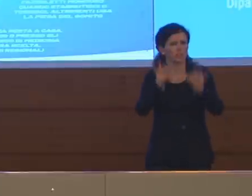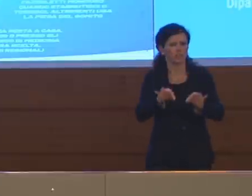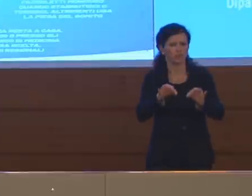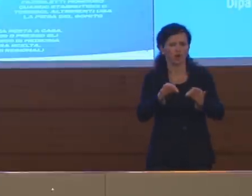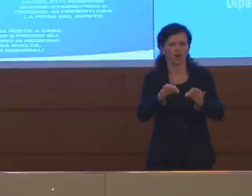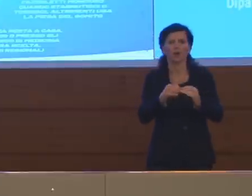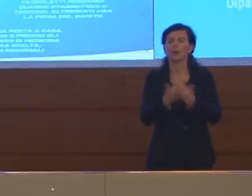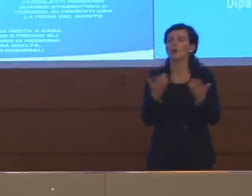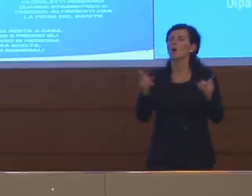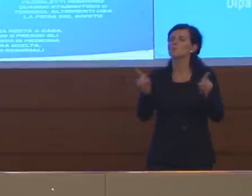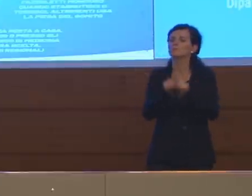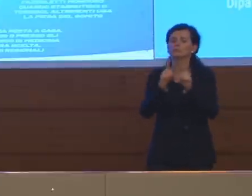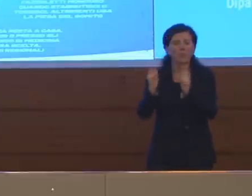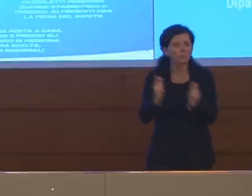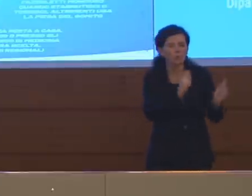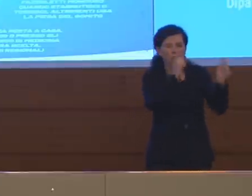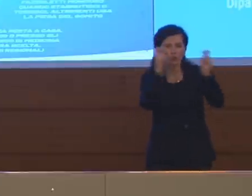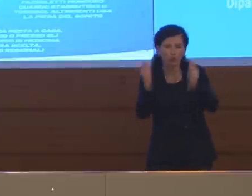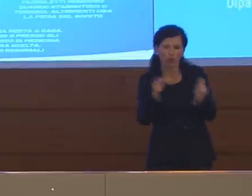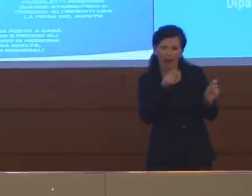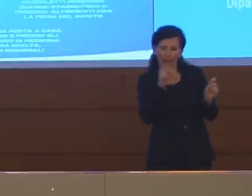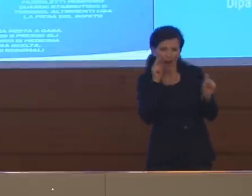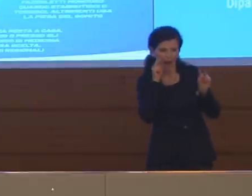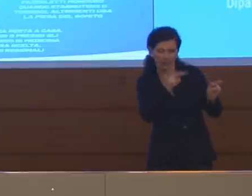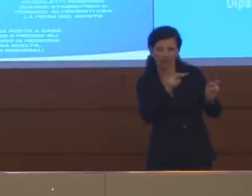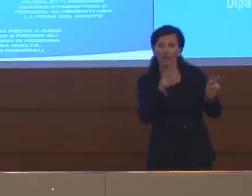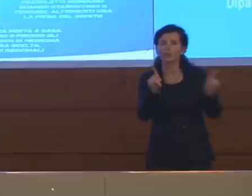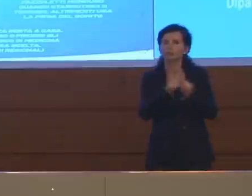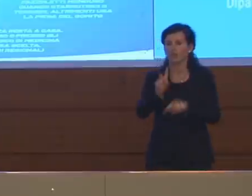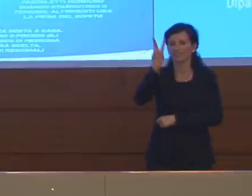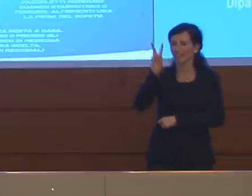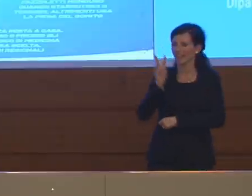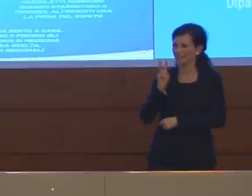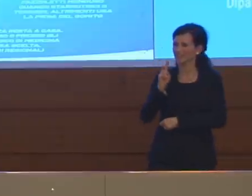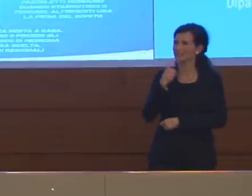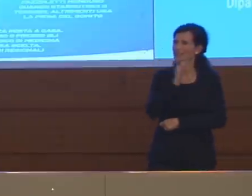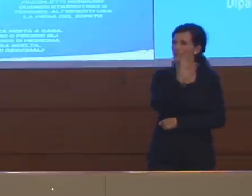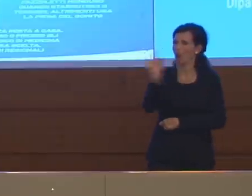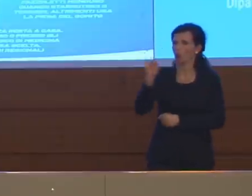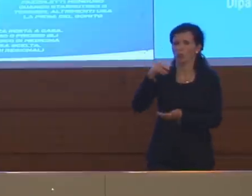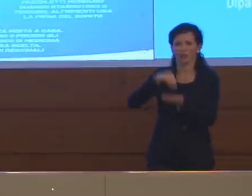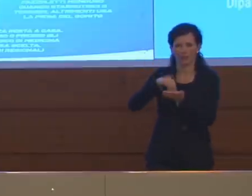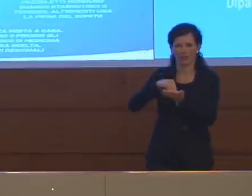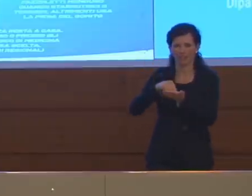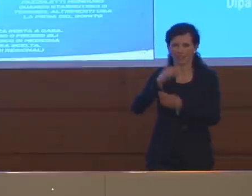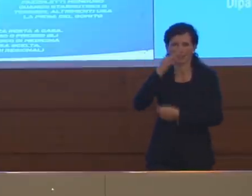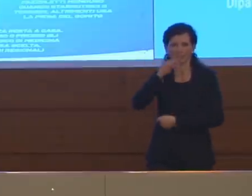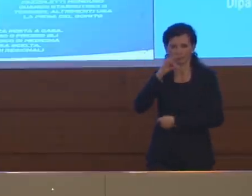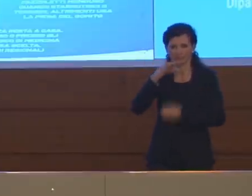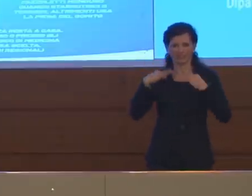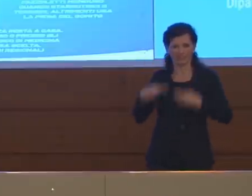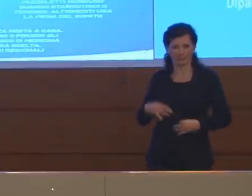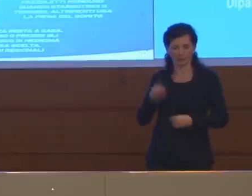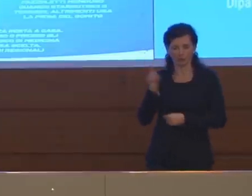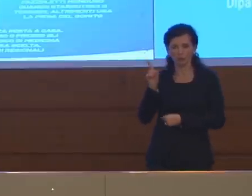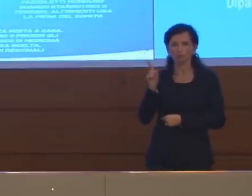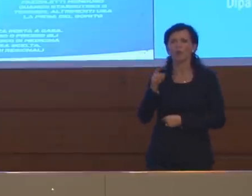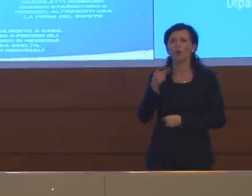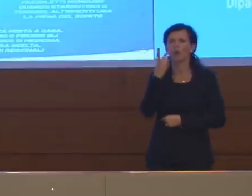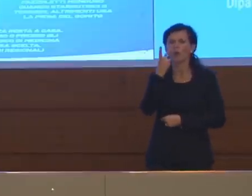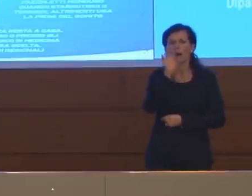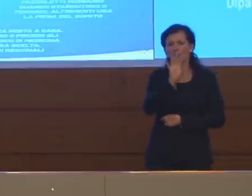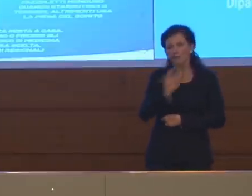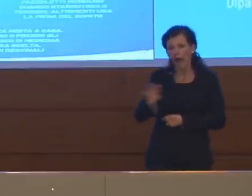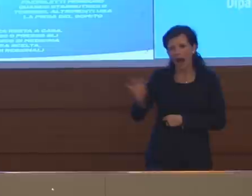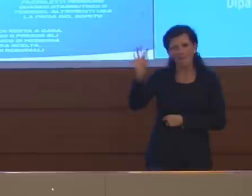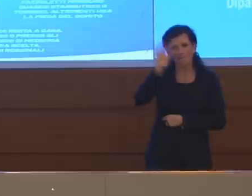per cui le faccio un esempio molto concreto. Dicevamo venerdì scorso con chi di voi era presente quando abbiamo mostrato le mappe che avevamo oltre un centinaio